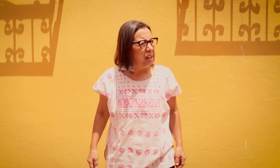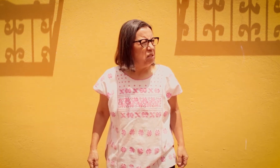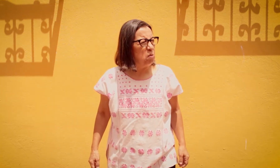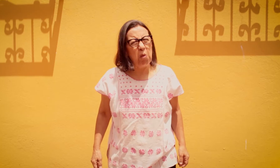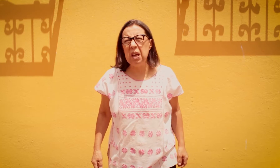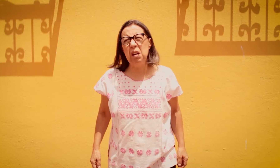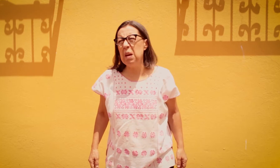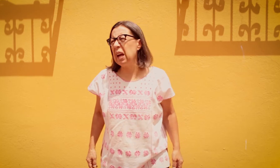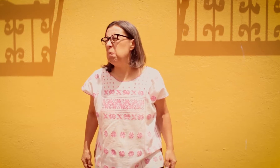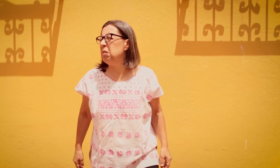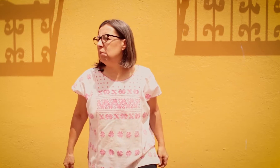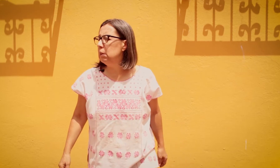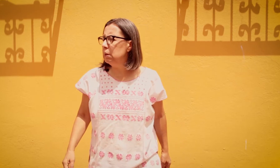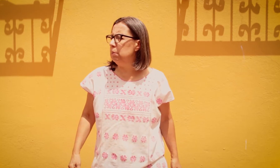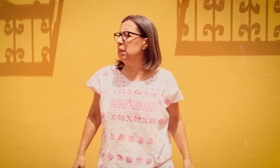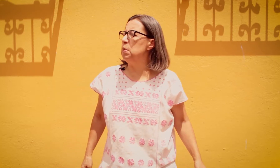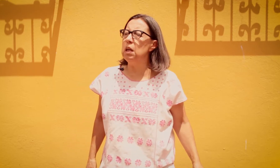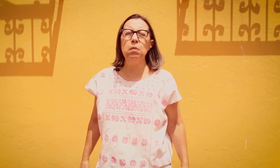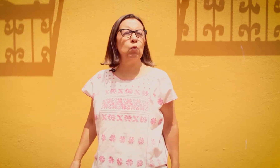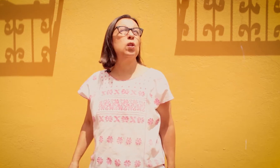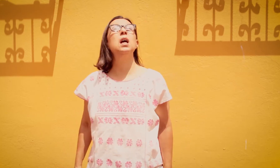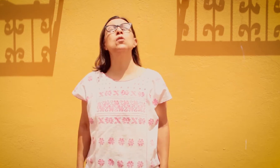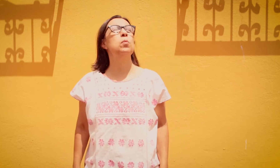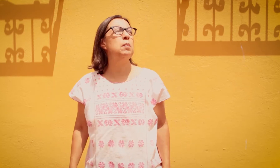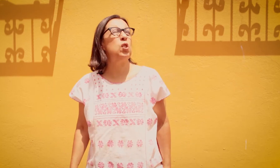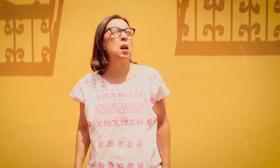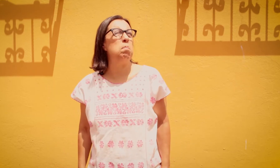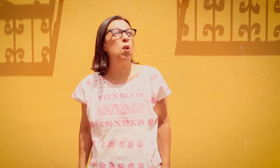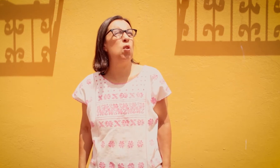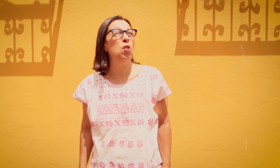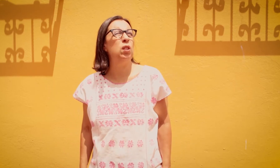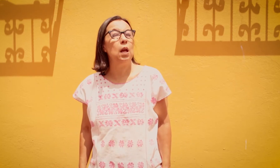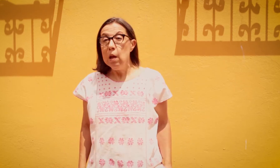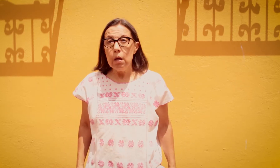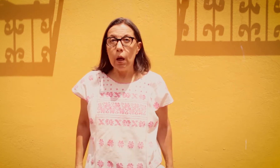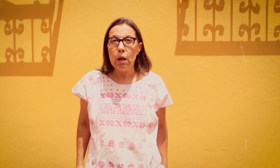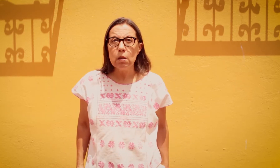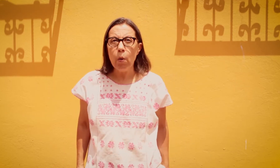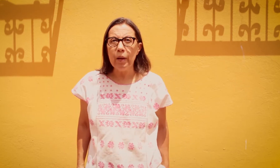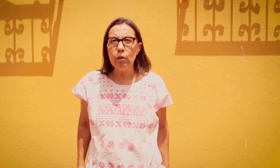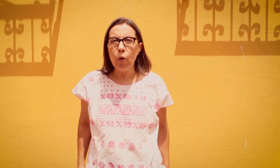Estuvo bien el viaje, pero más bien me gustaría que estuviéramos en el polo norte en ese momento.